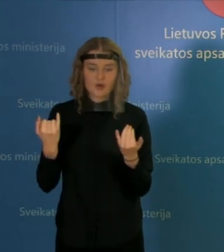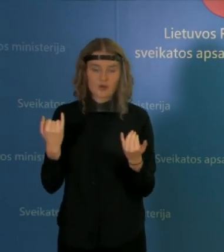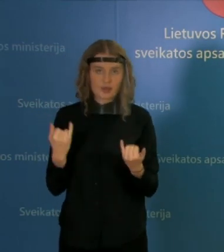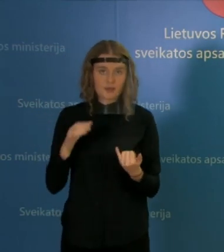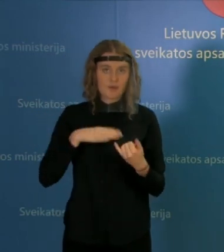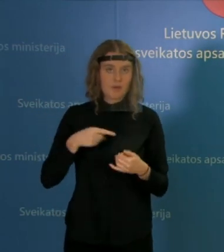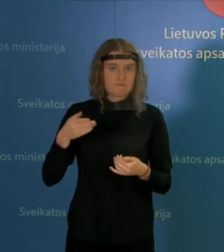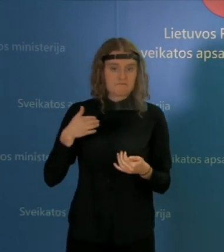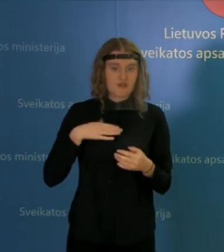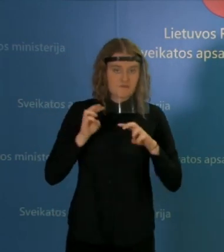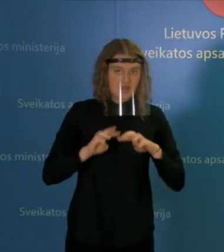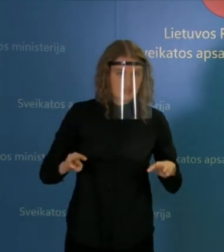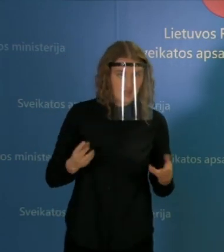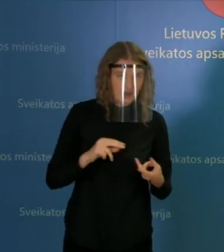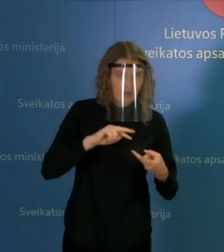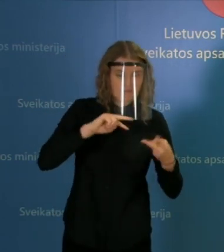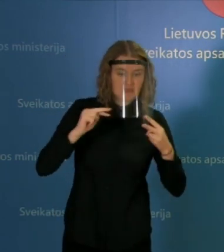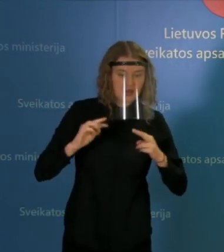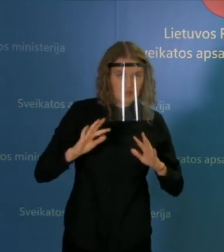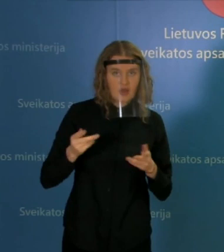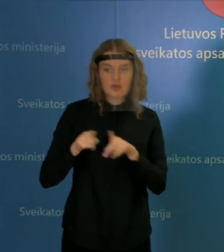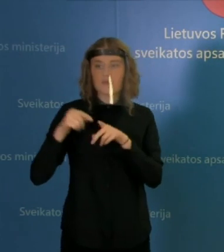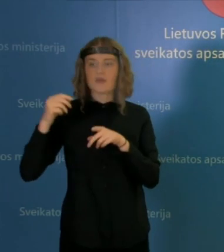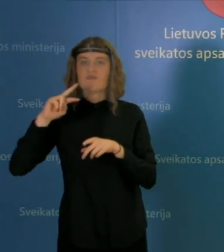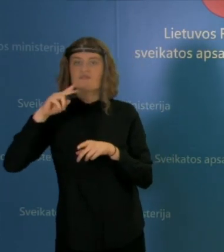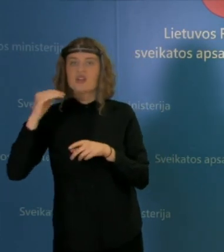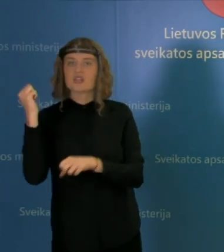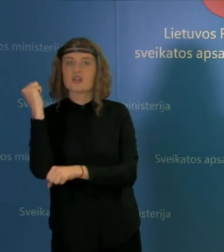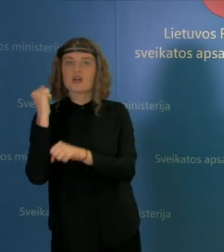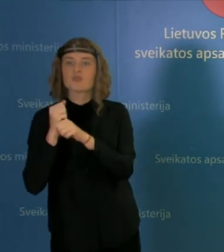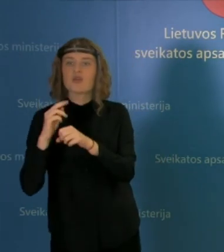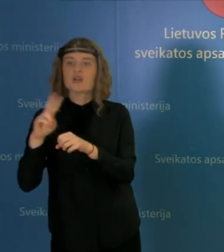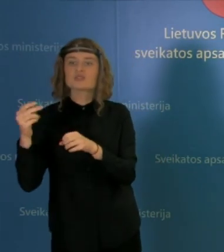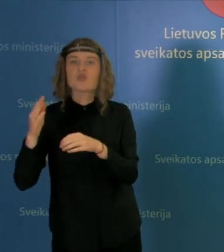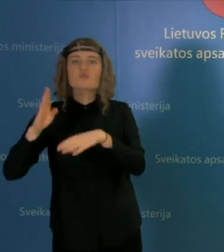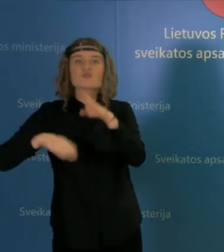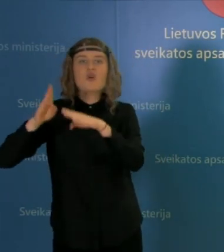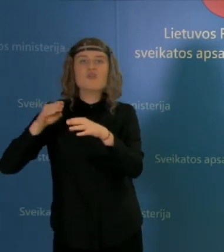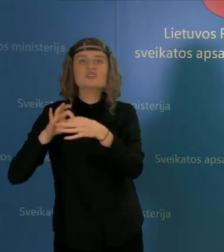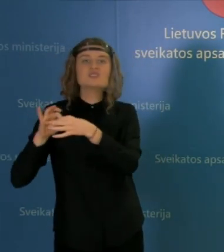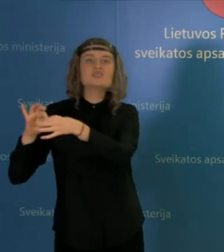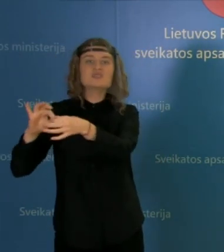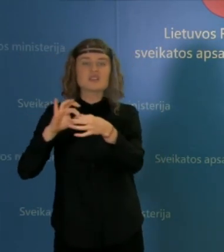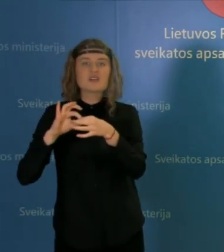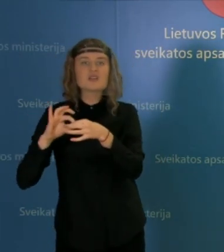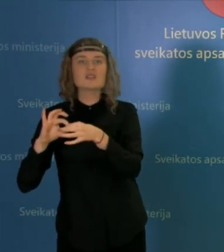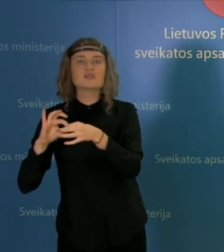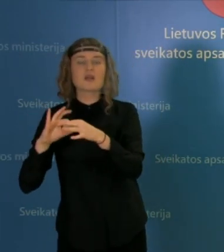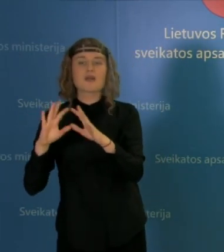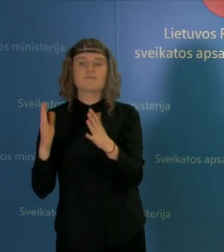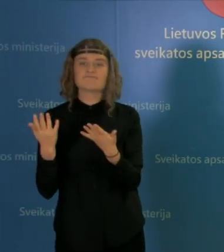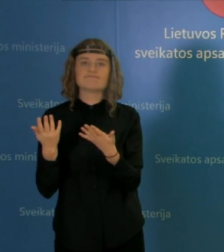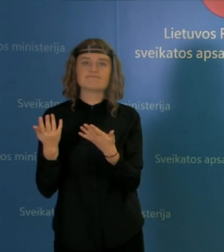vaistininkus vienijančios profesinės sąjungos vertina, kaip būda arba norą bandyti